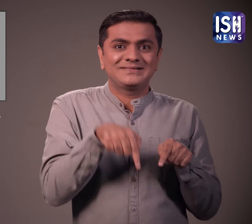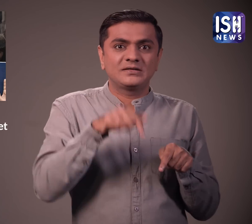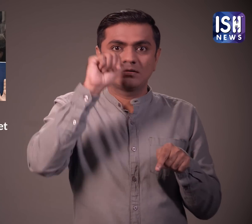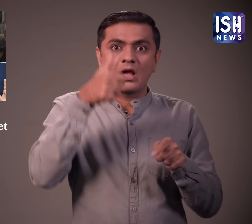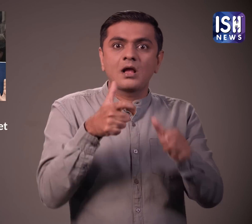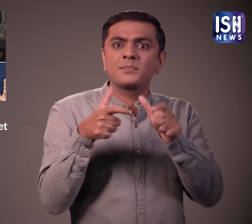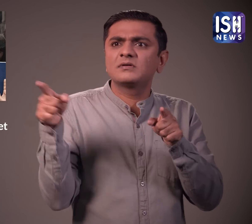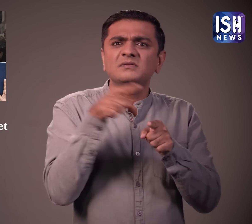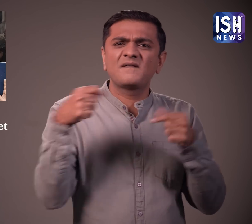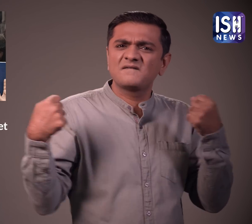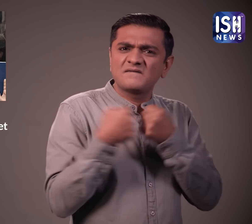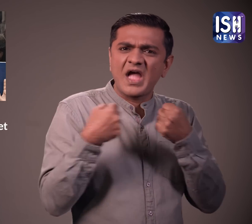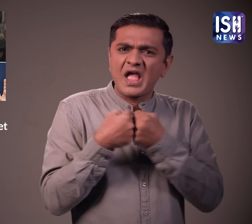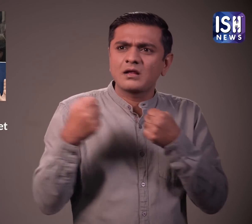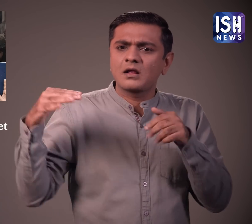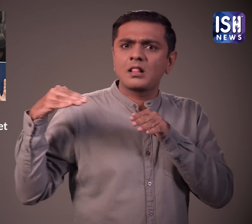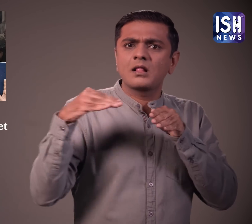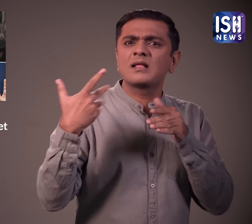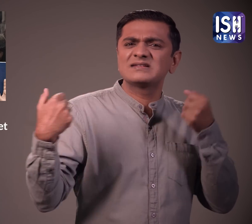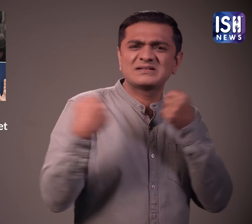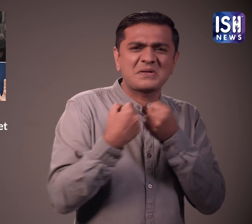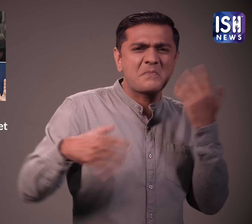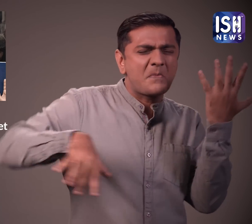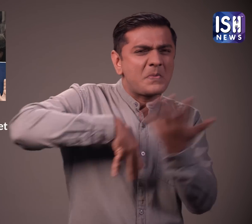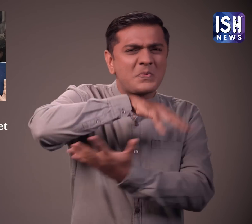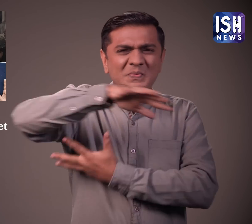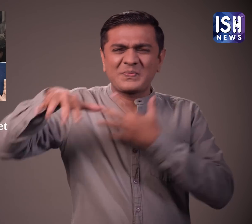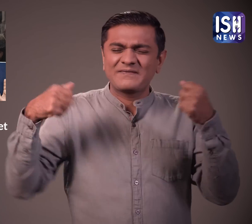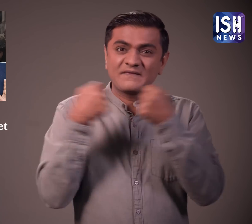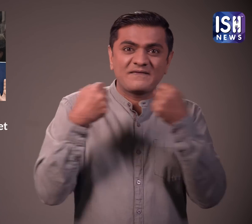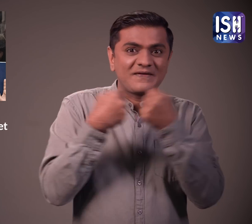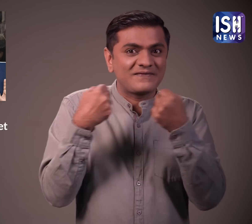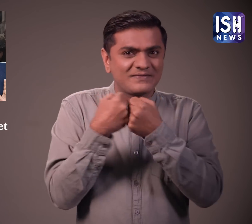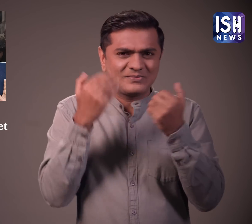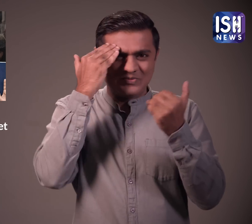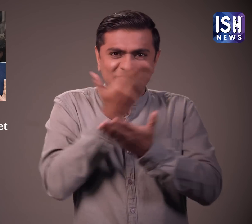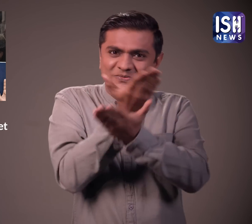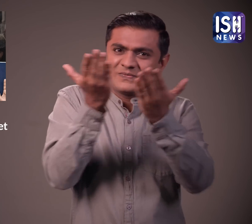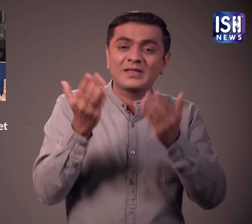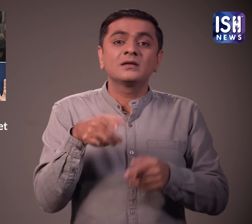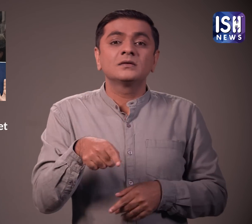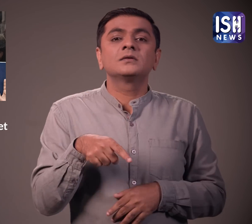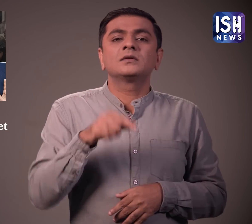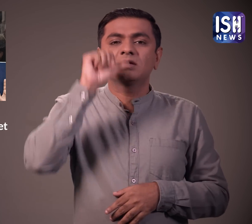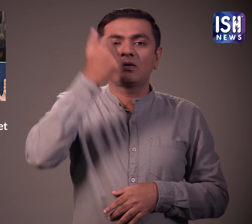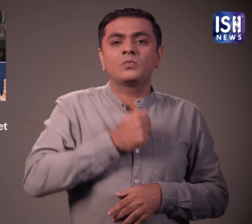इससे दोनों सेनाओं के बीच हिंसक जड़प हुई थी आप ये जानते हैं भारत ने